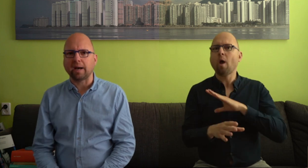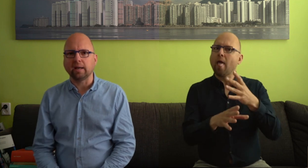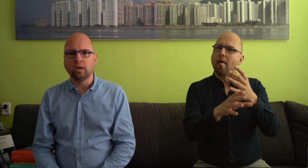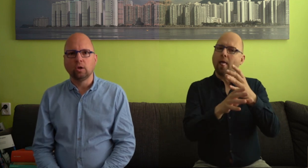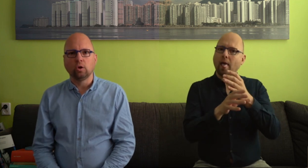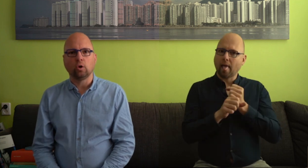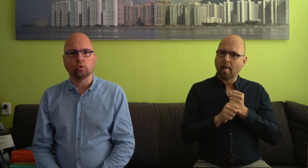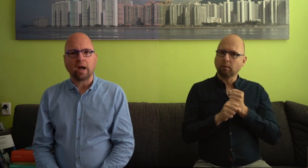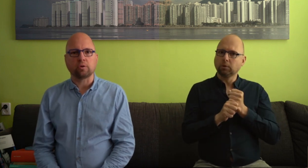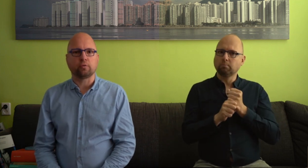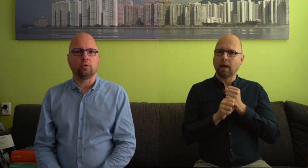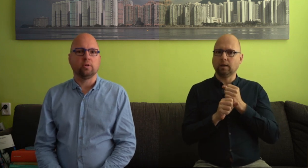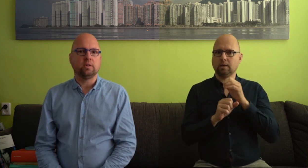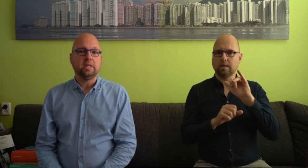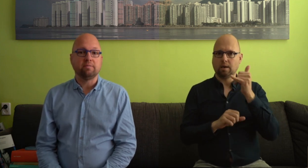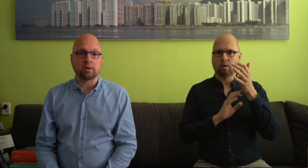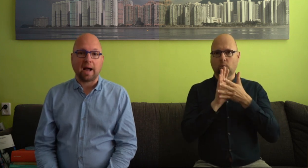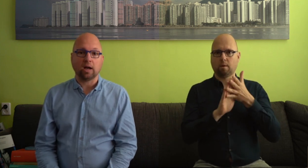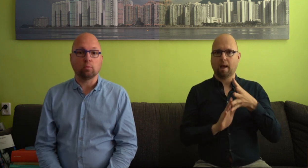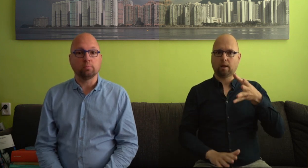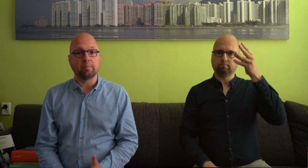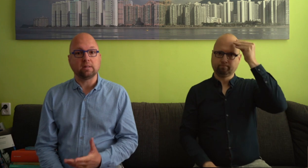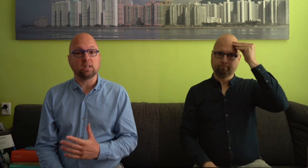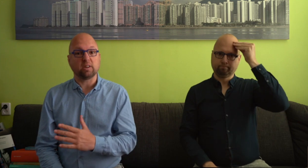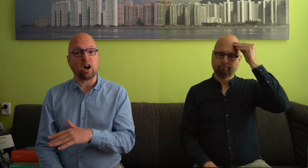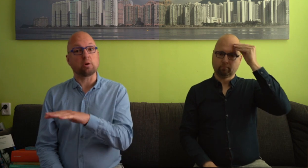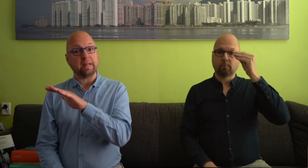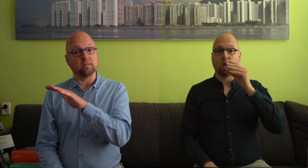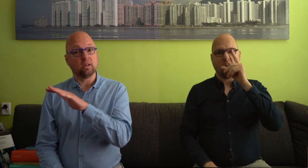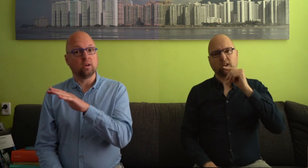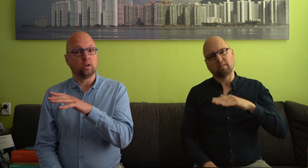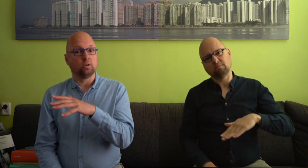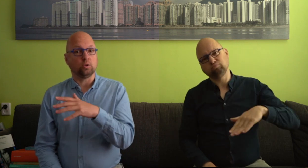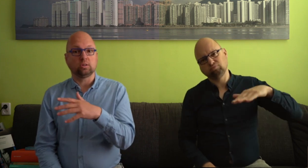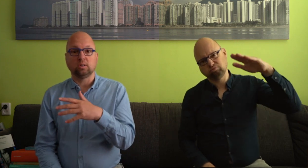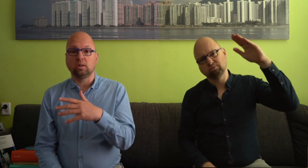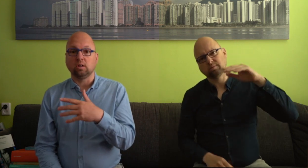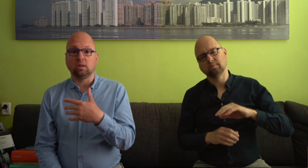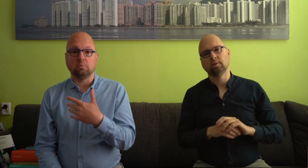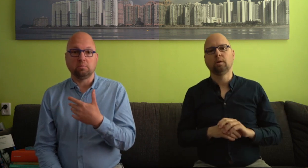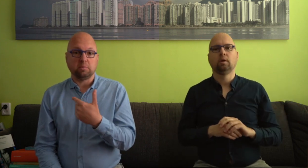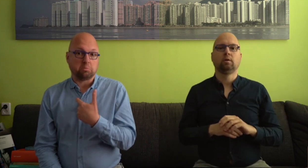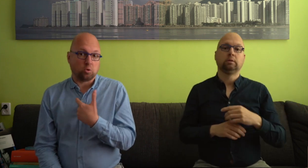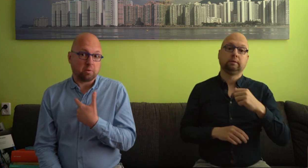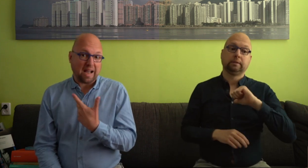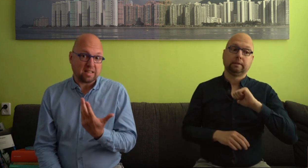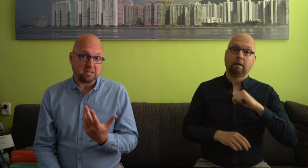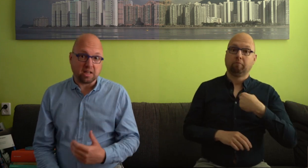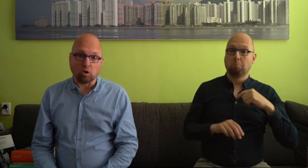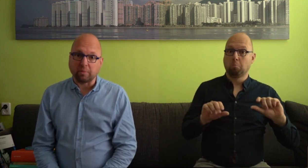bij het onthouden van nieuwe gebaren op het moment dat je wat ouder bent. Dus ik begon gebarentaal te leren op